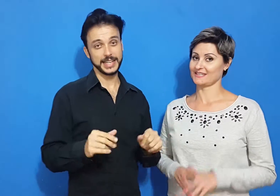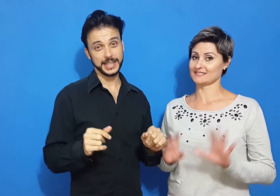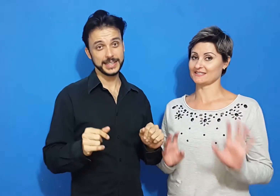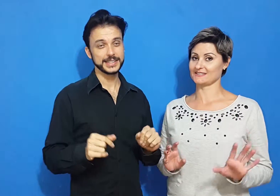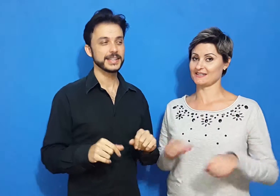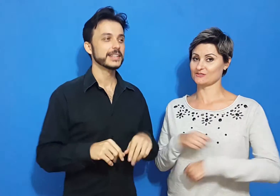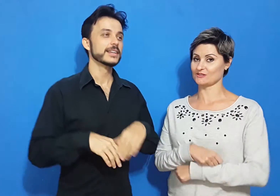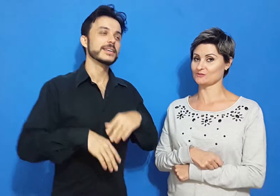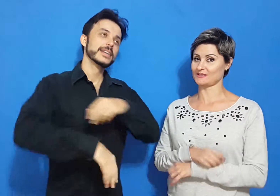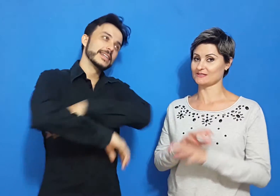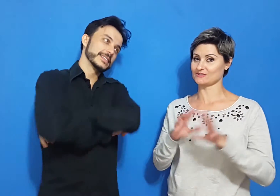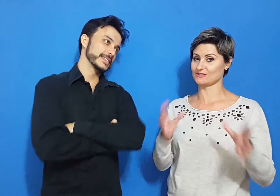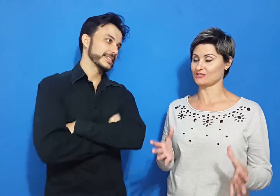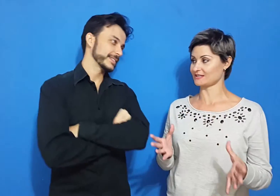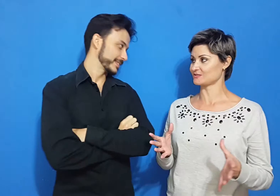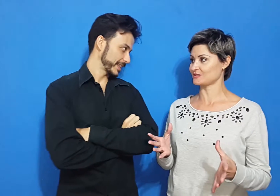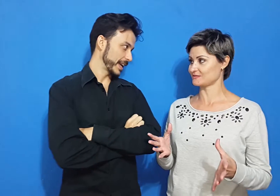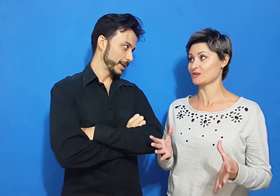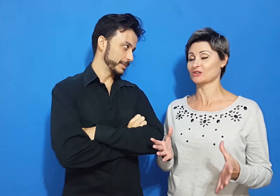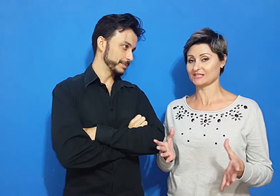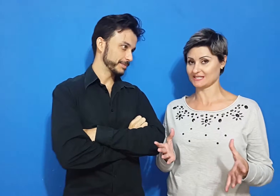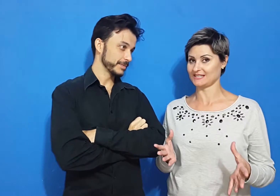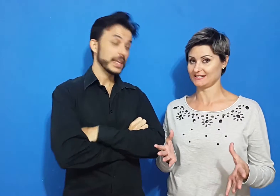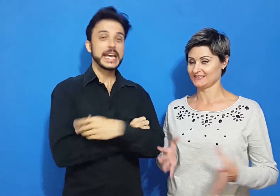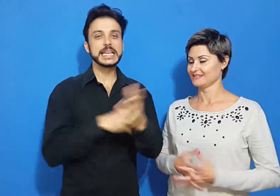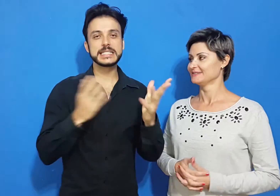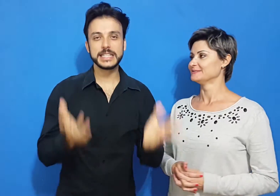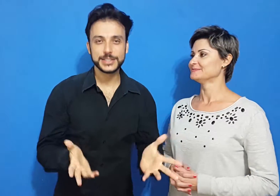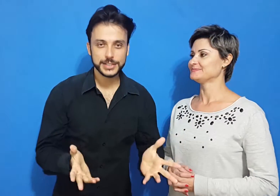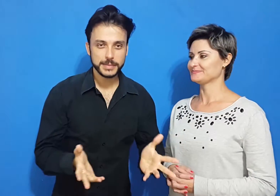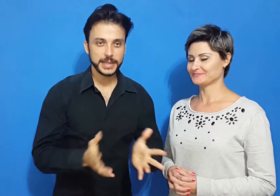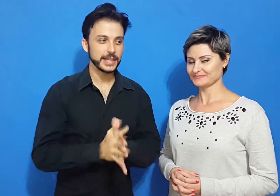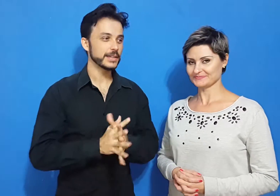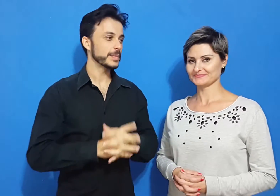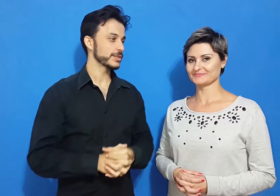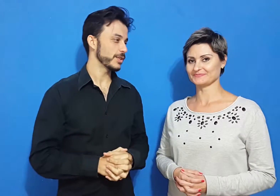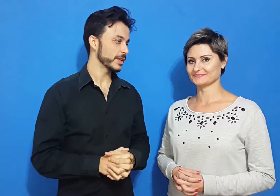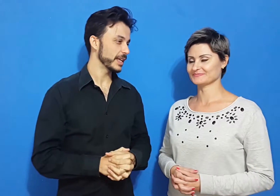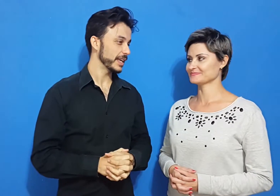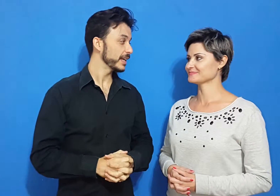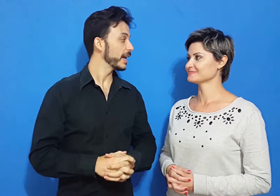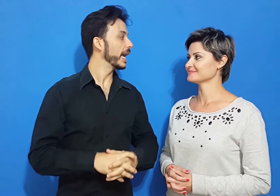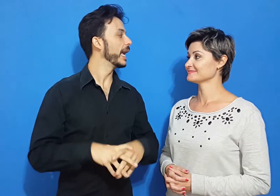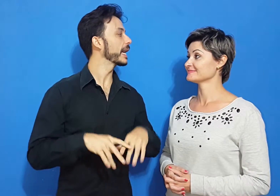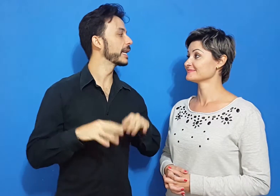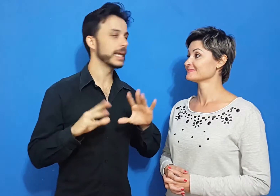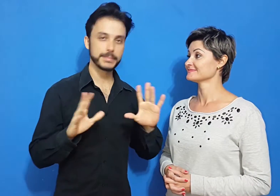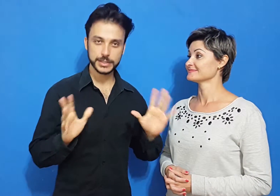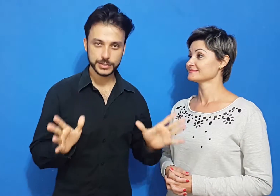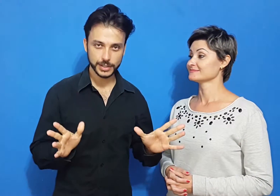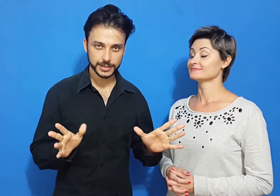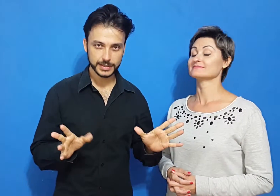Que é sentar, cruzar os braços e achar que as coisas vão acontecer. Existe também o pessoal que reclama só,